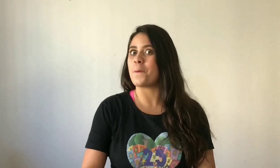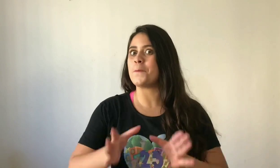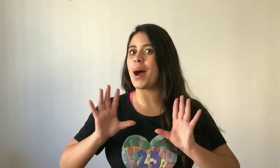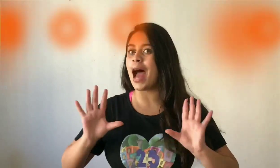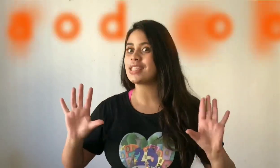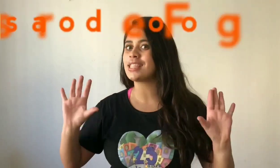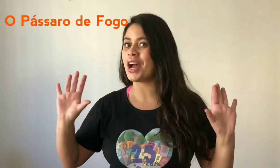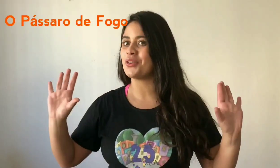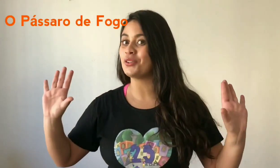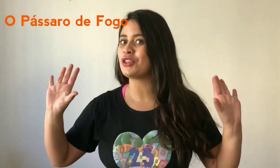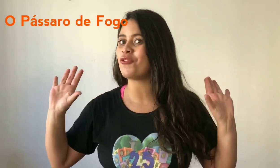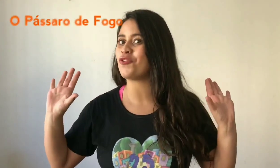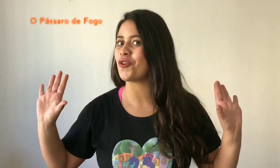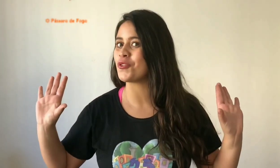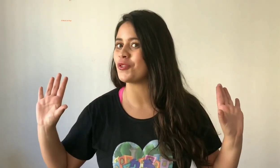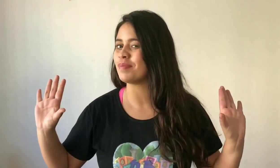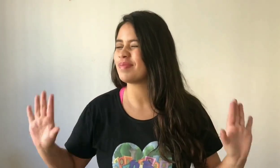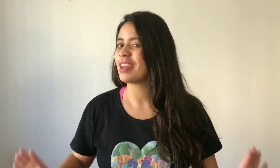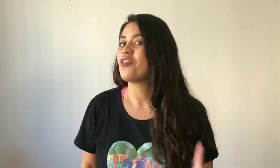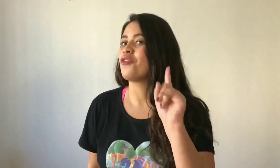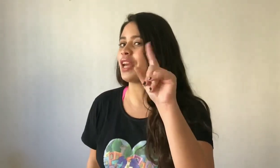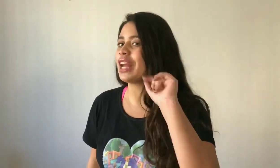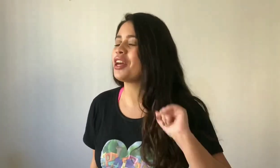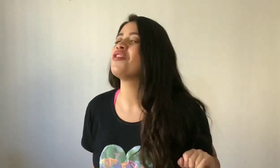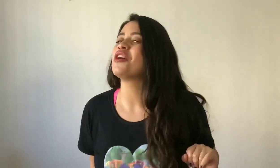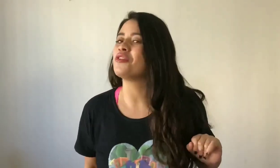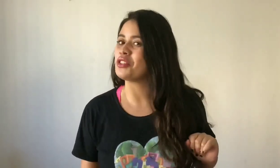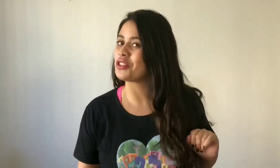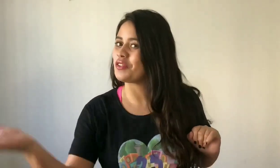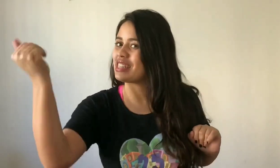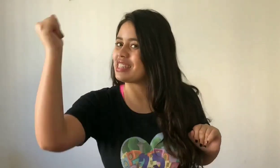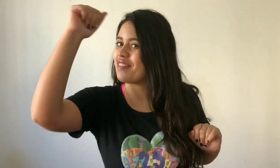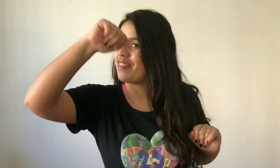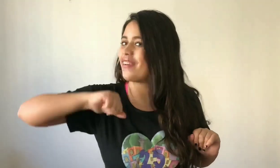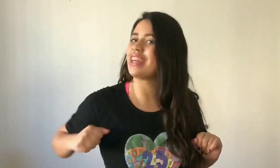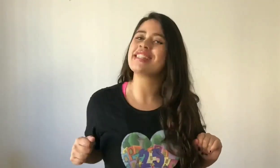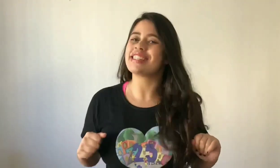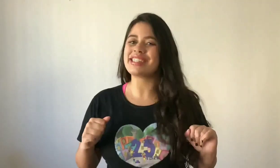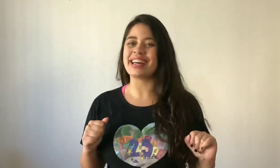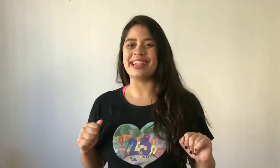Pássaro de Fogo. Fica até o final do vídeo que você já vai conhecer essa história.